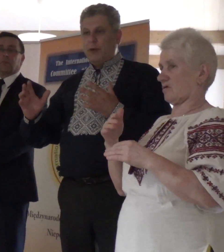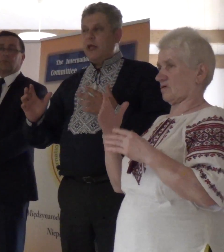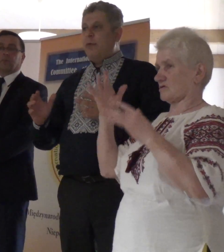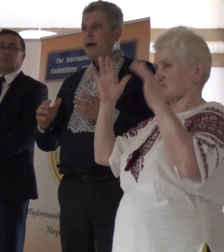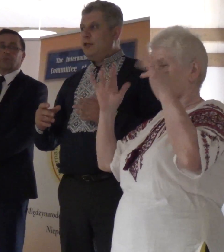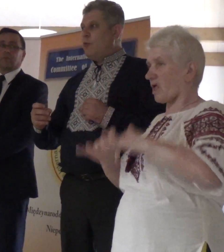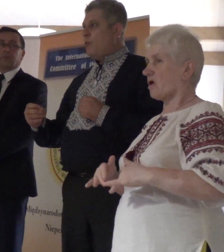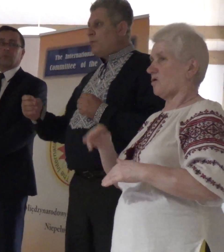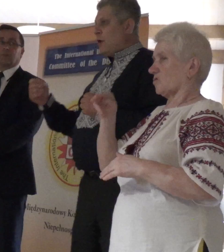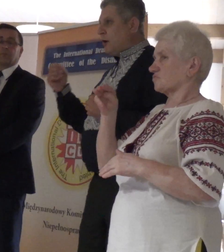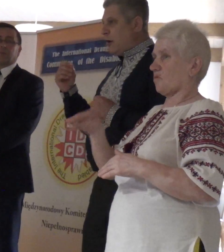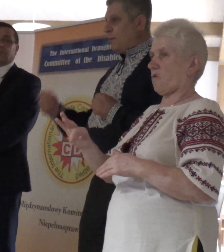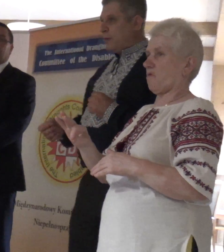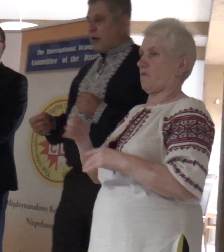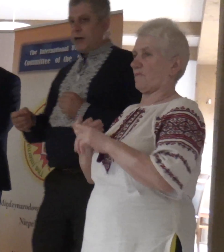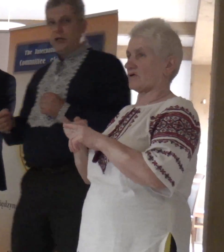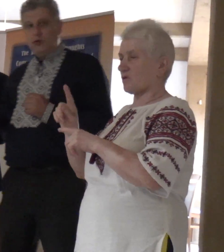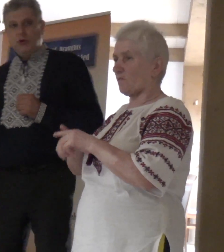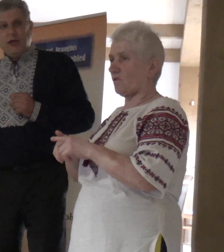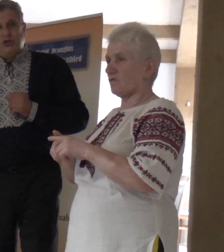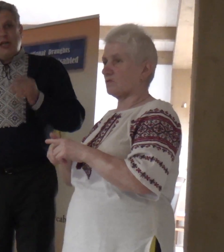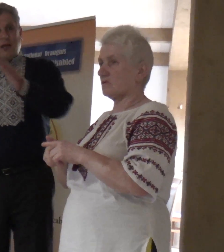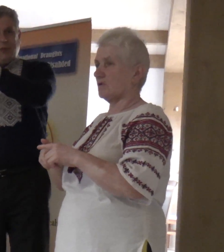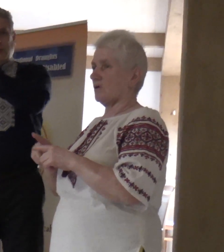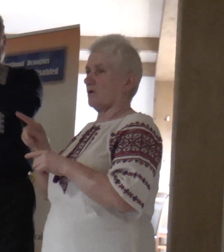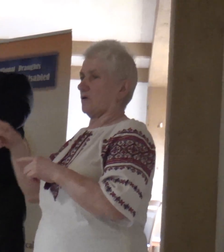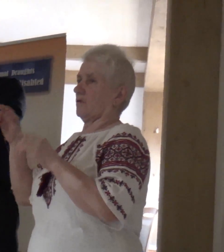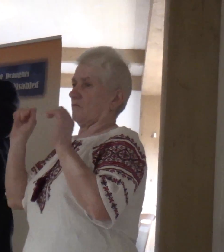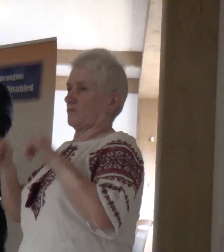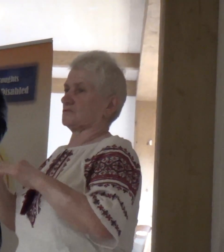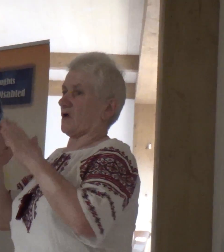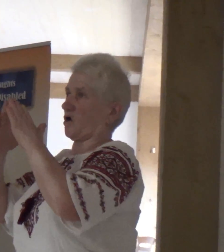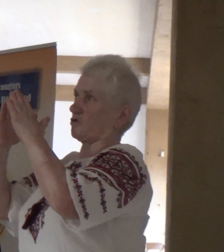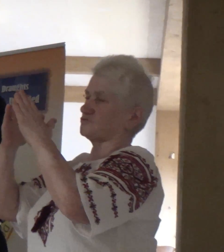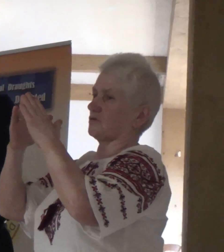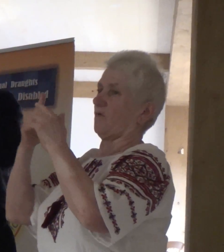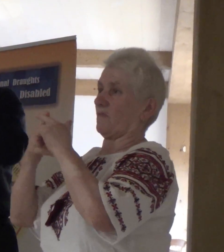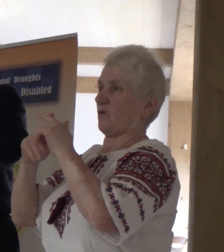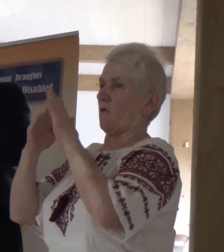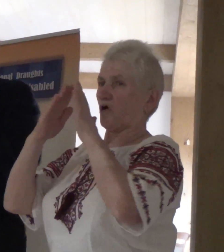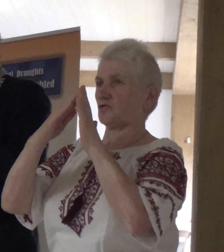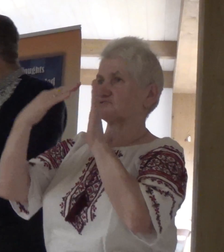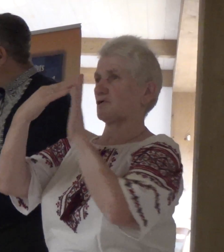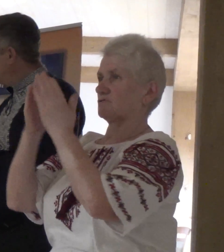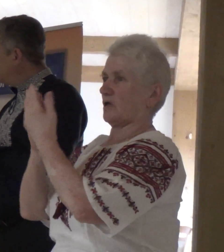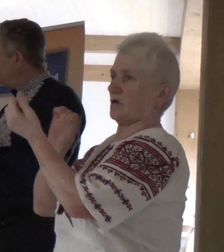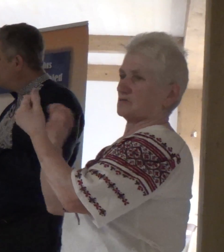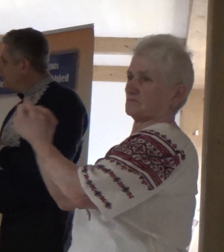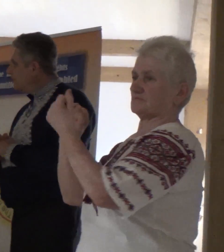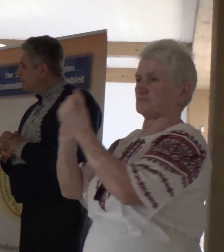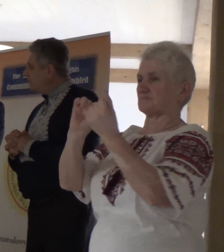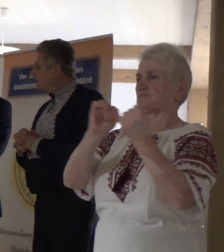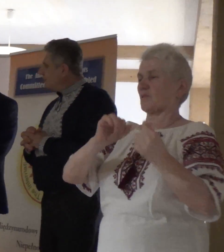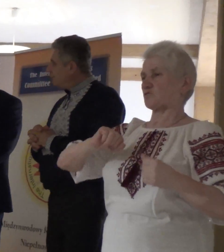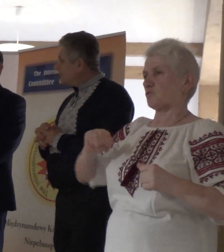zatopie. I dlatego artystyczne rozwiązania są właśnie te wszystkie śniegu. Czasem w zimie tu się jedzie, bo